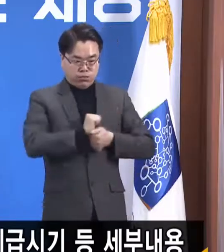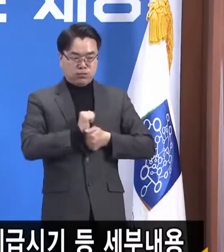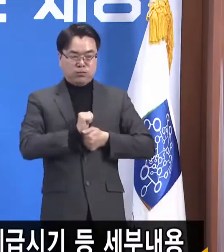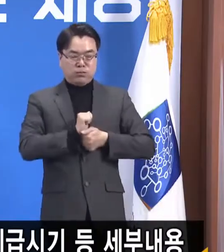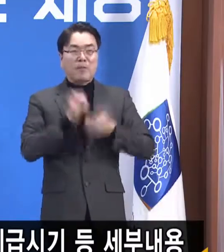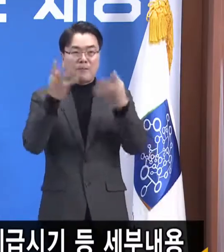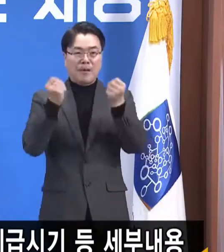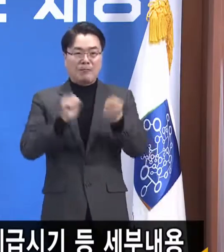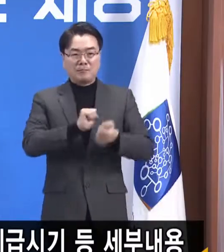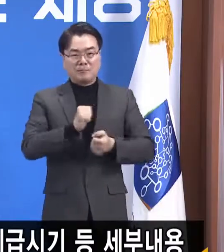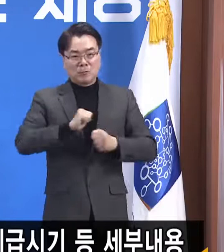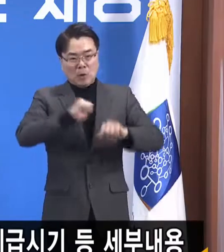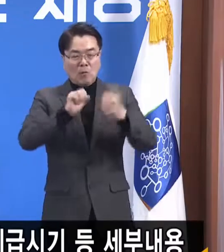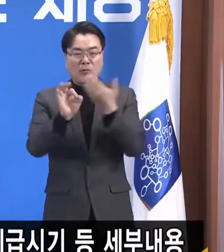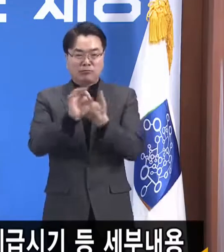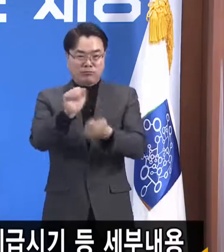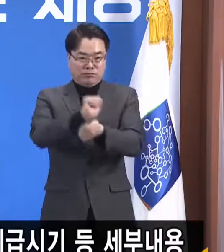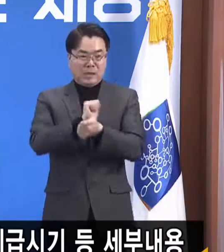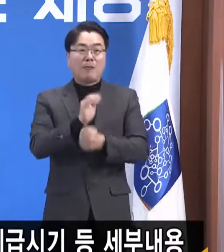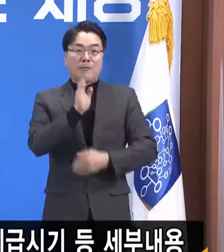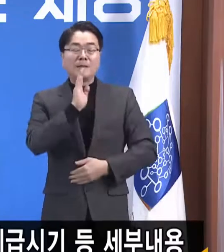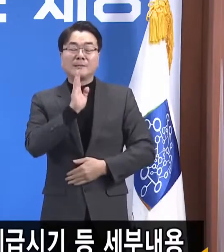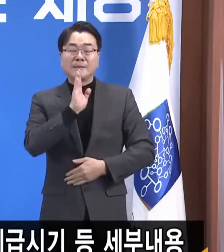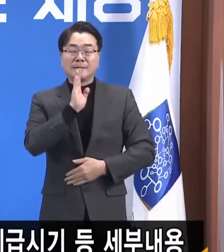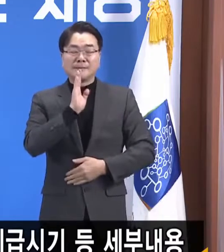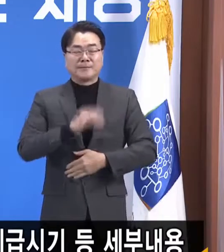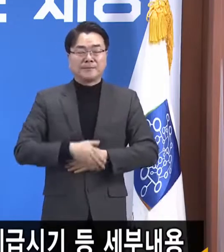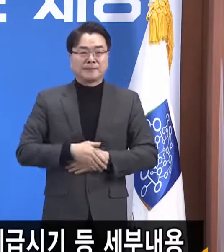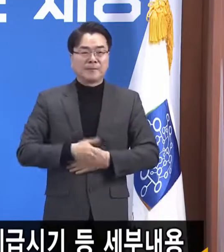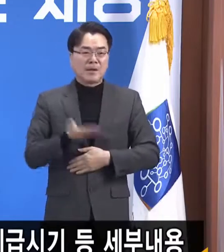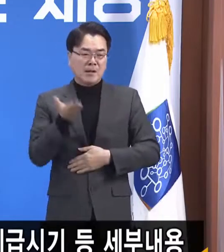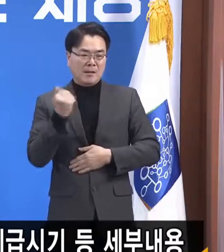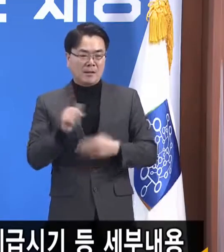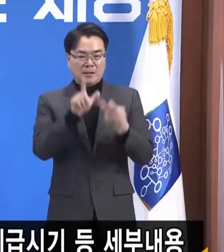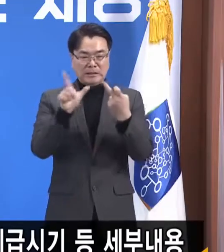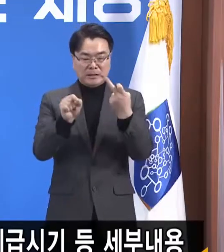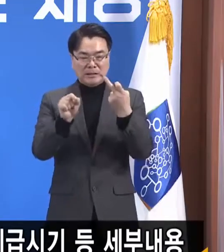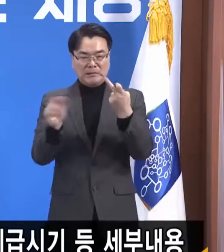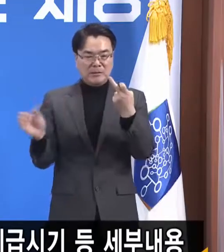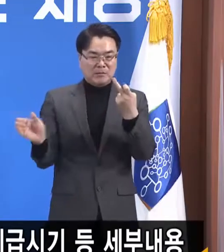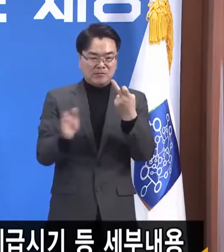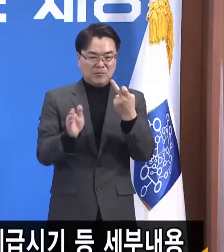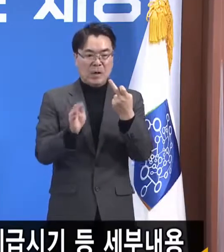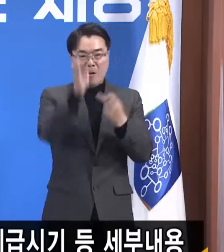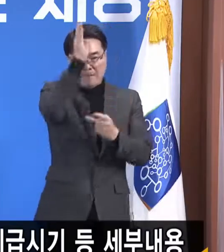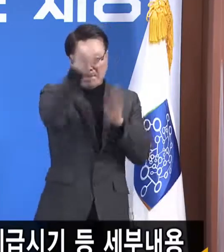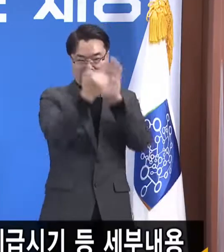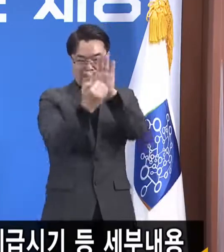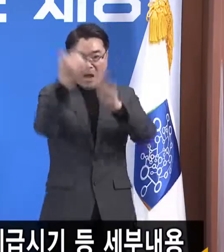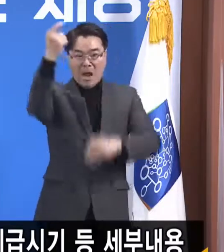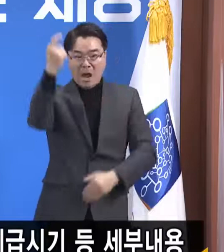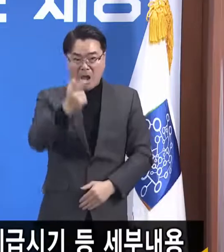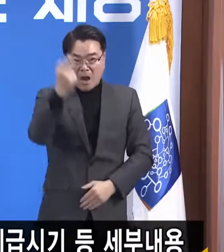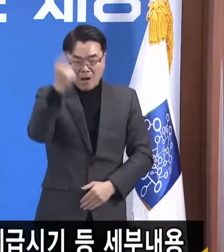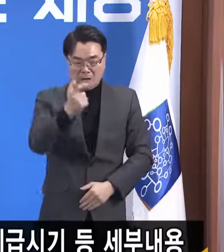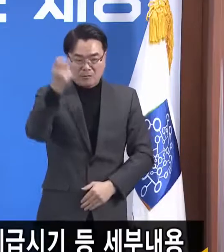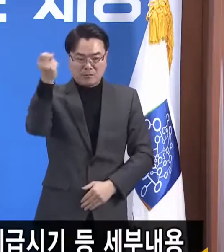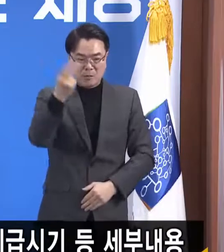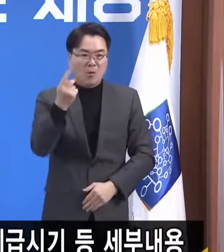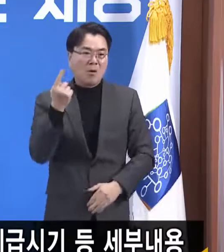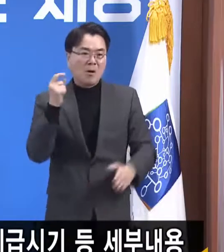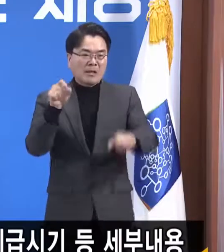그러나 12월 이래로 방역이 강화되고 특히 그중에 5인 이상